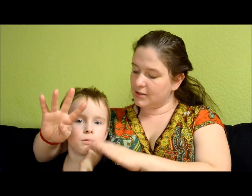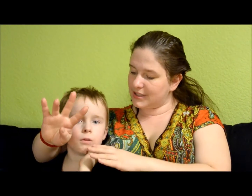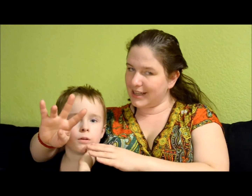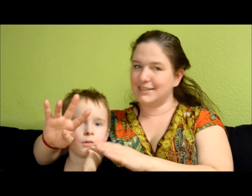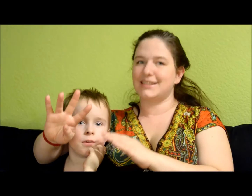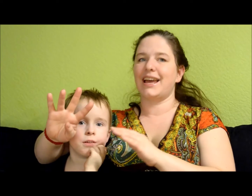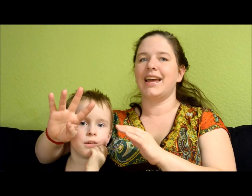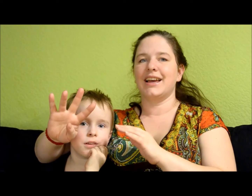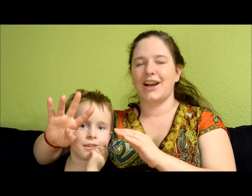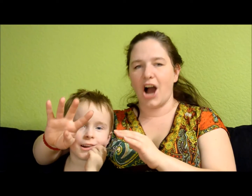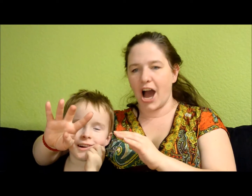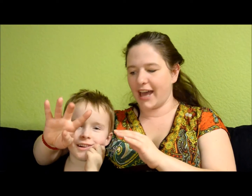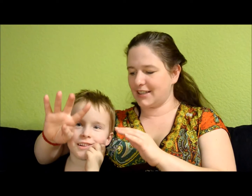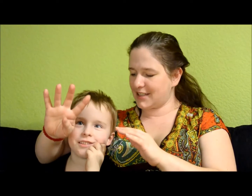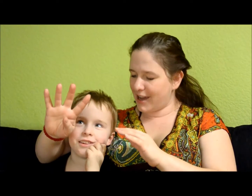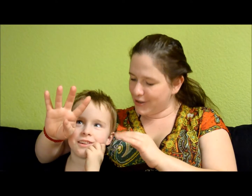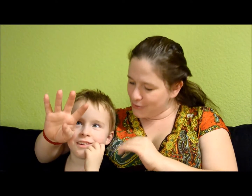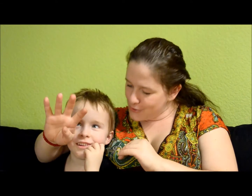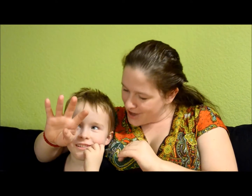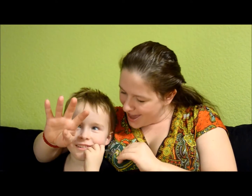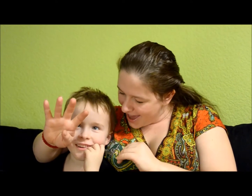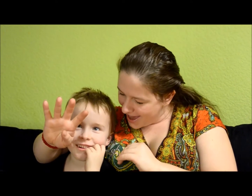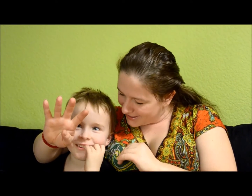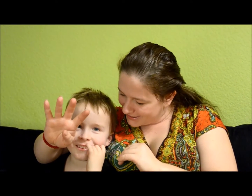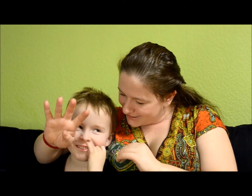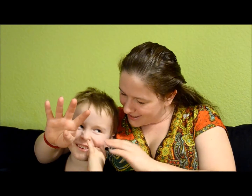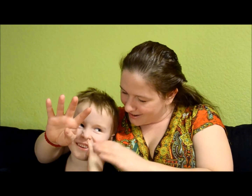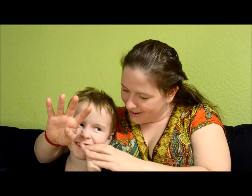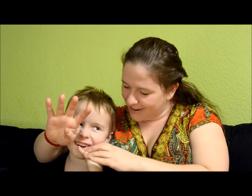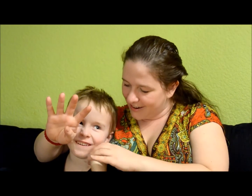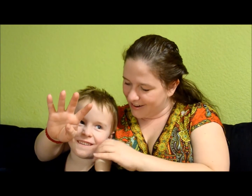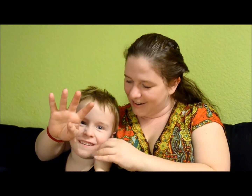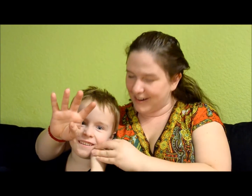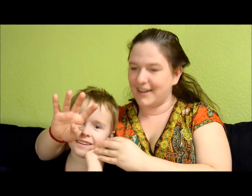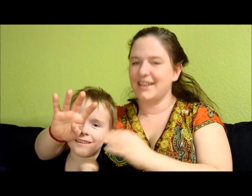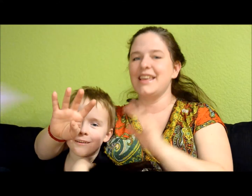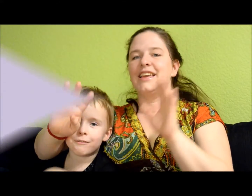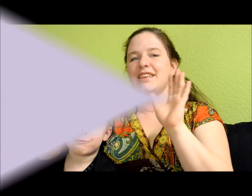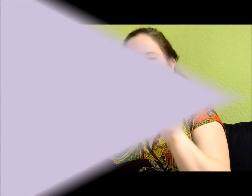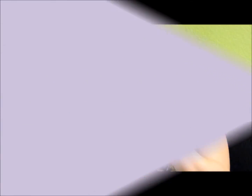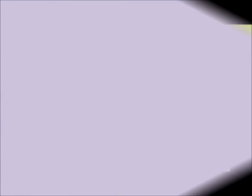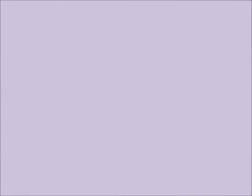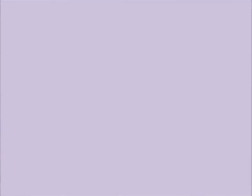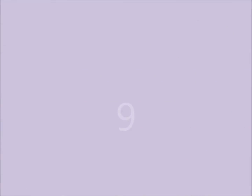Seitse! Kaheksa! Üheks! Ja kui ma võtan ühe veel